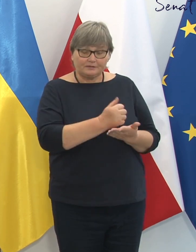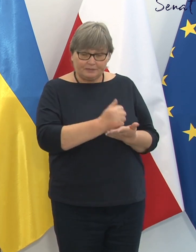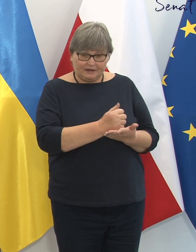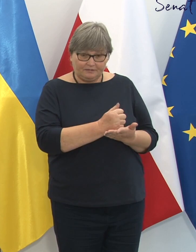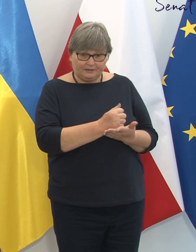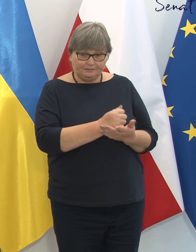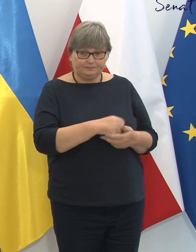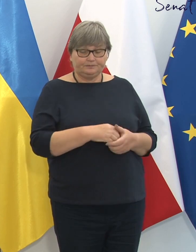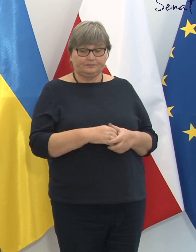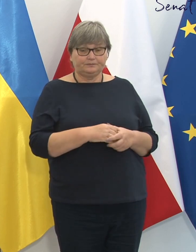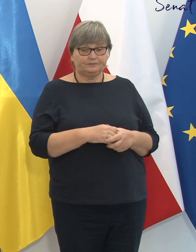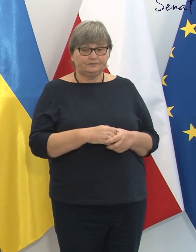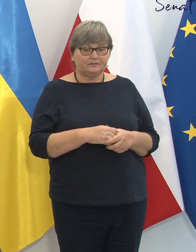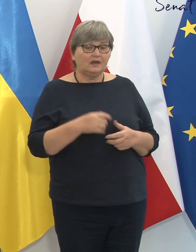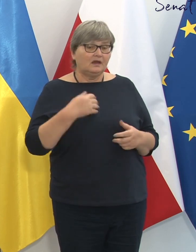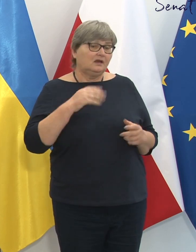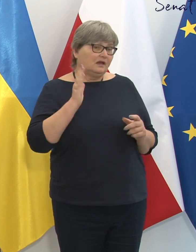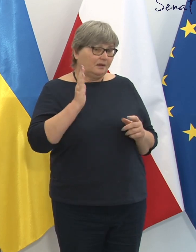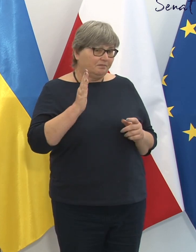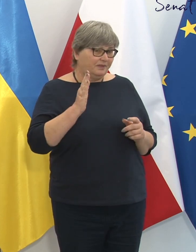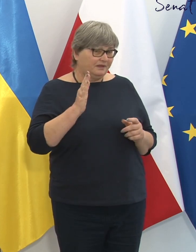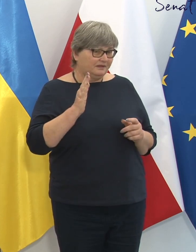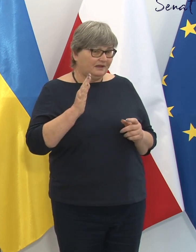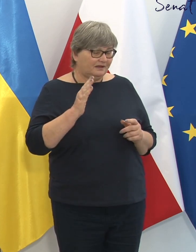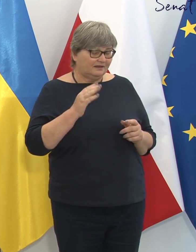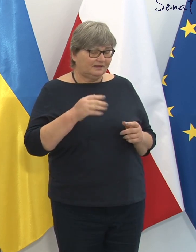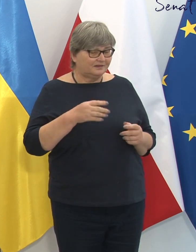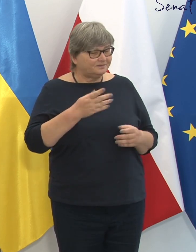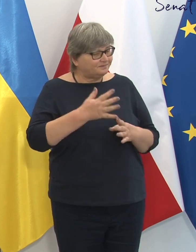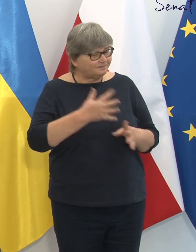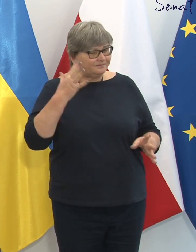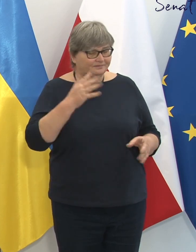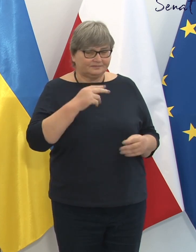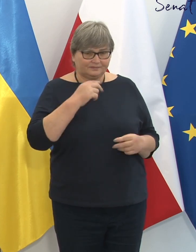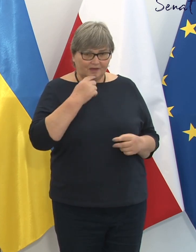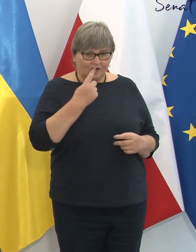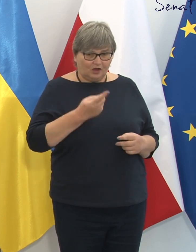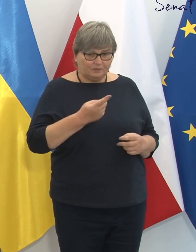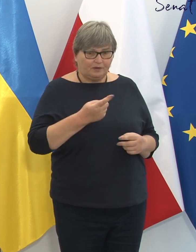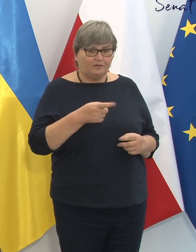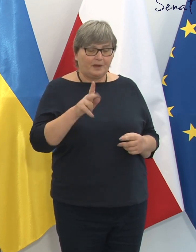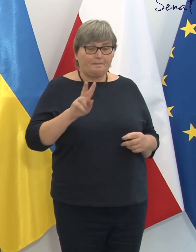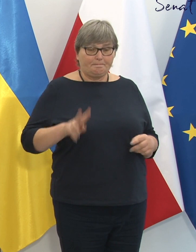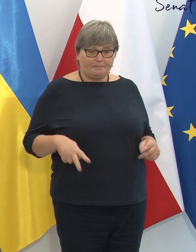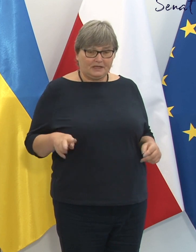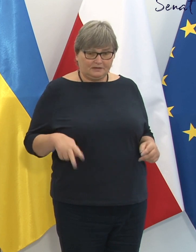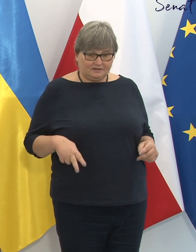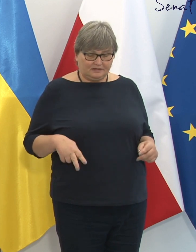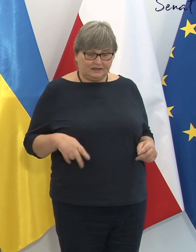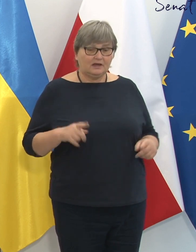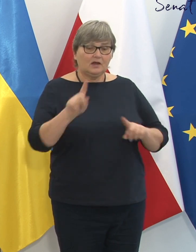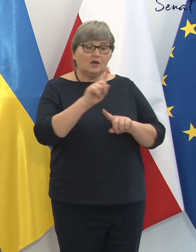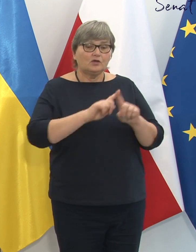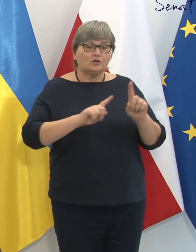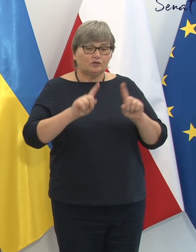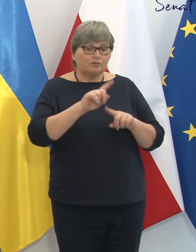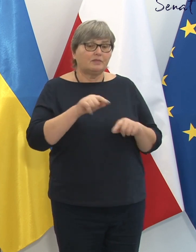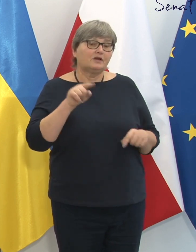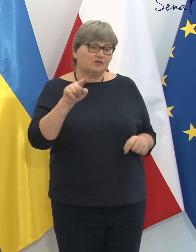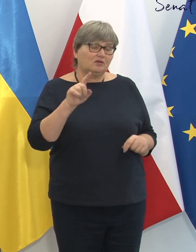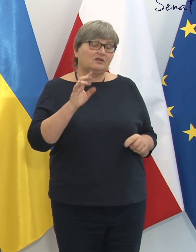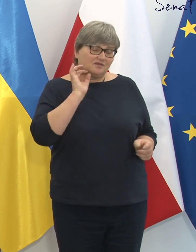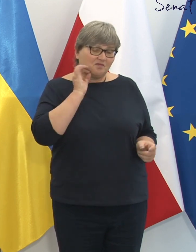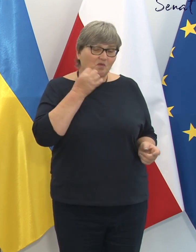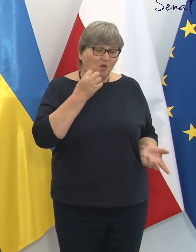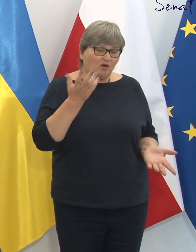będę nieco bardziej brutalny, bo pan minister, no tłumaczy go, że jest młodym